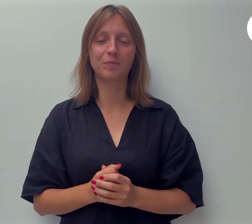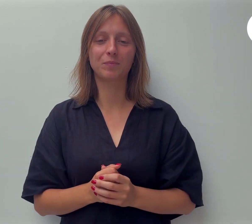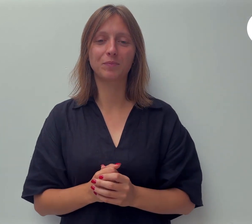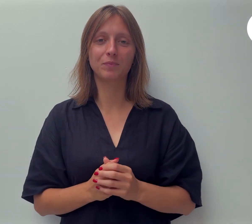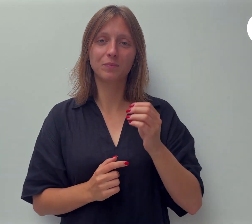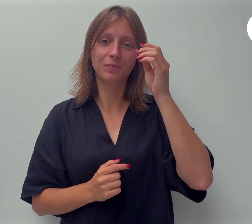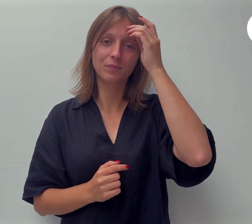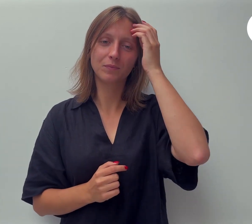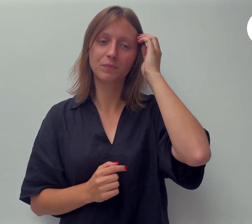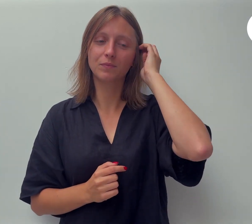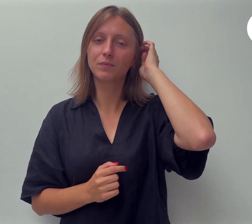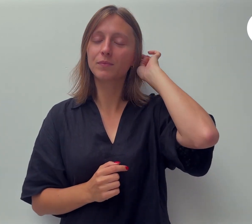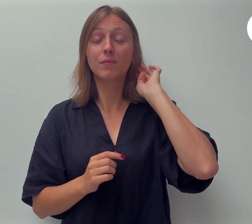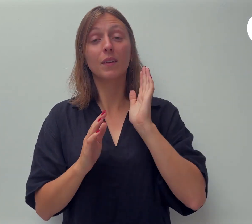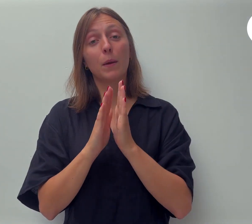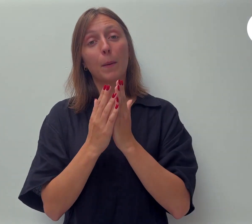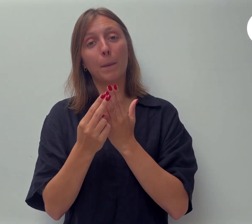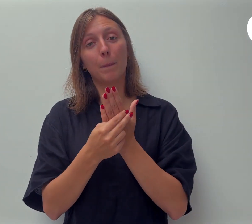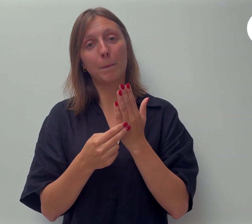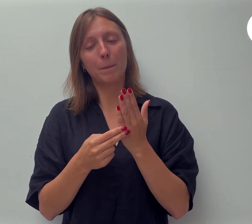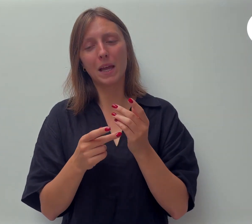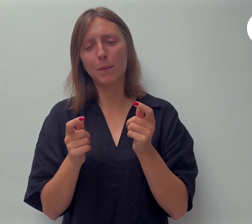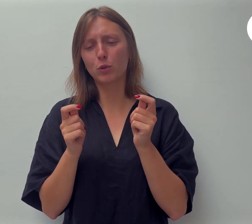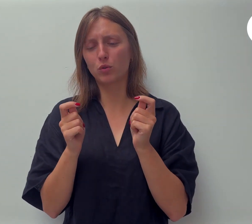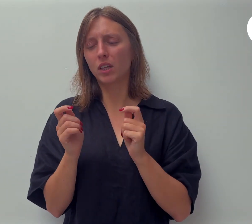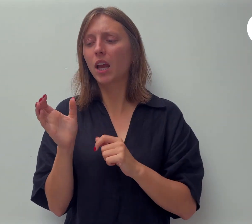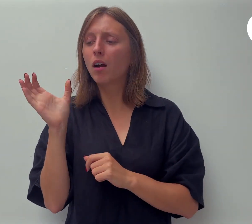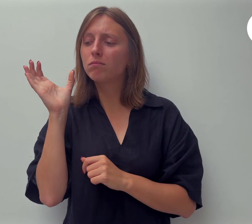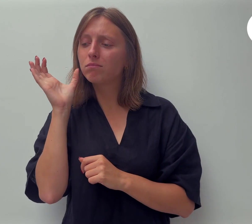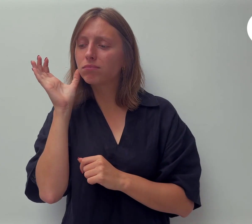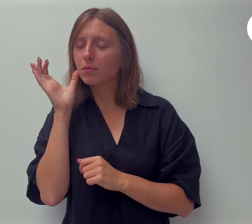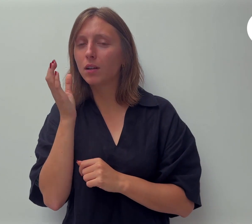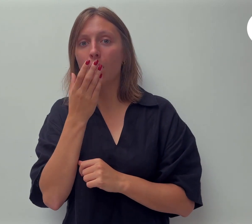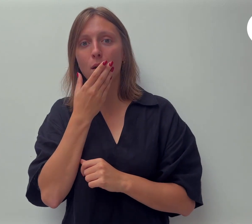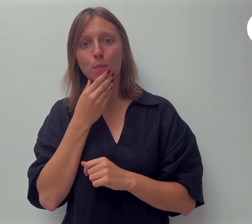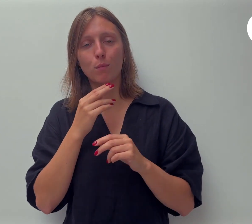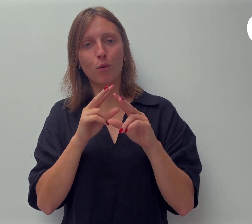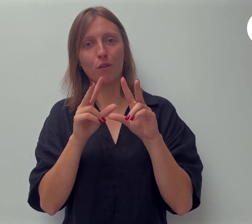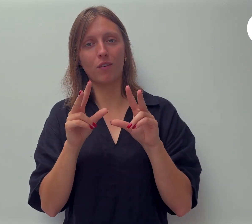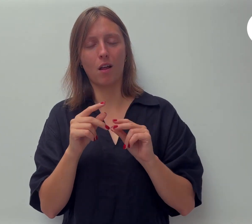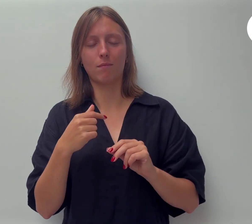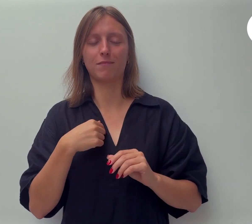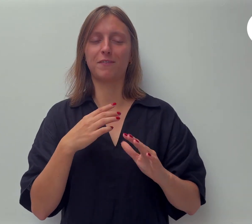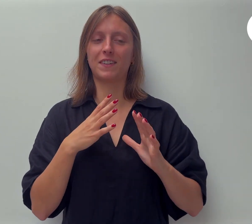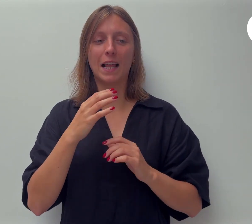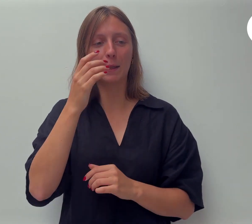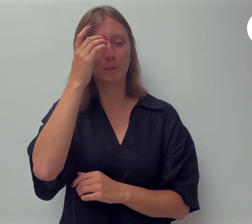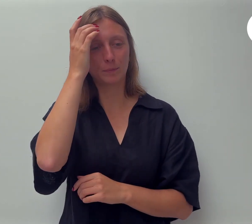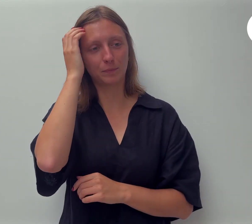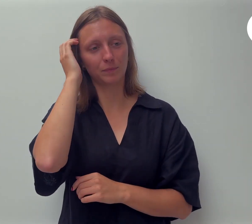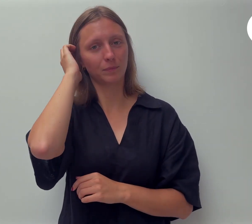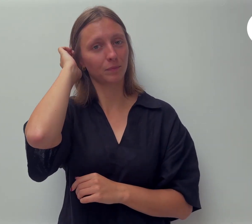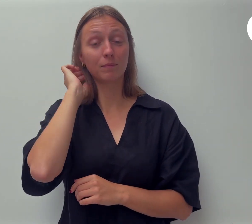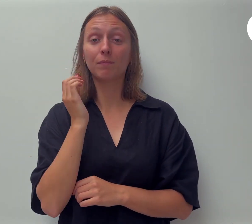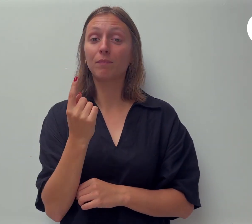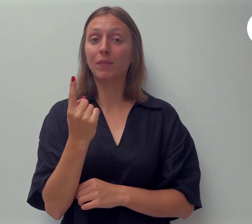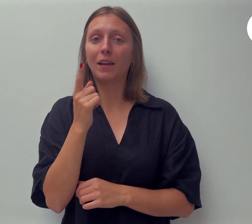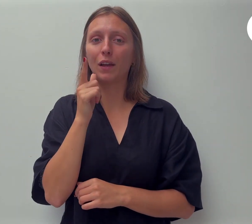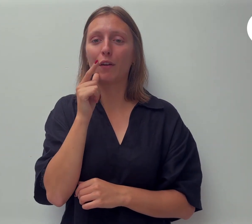bijbelstudie een mooi verhaaltje die ik hier ook met jullie wil delen. Een vrouw liep eens over een markt en